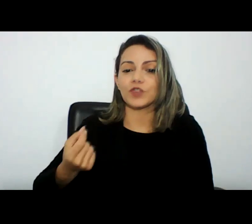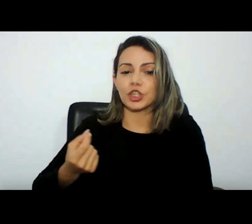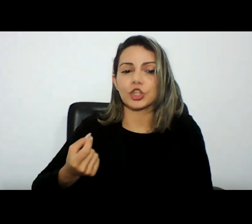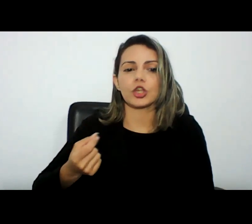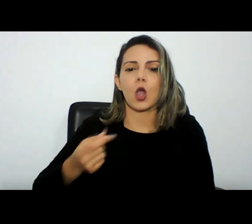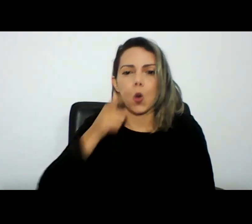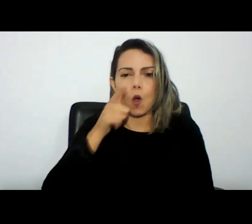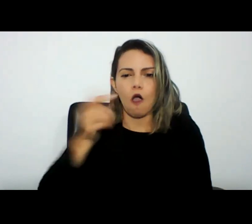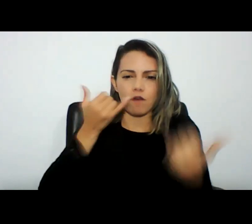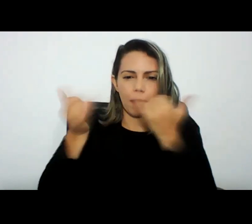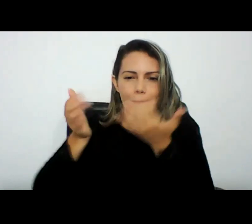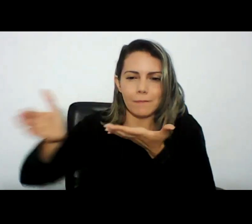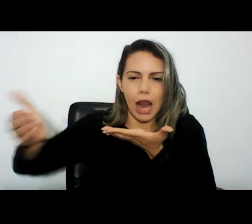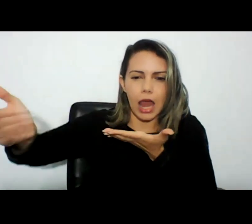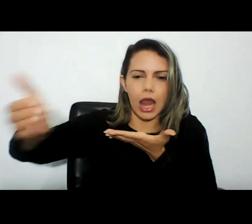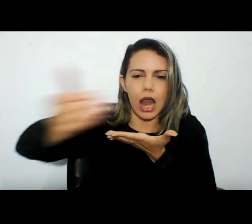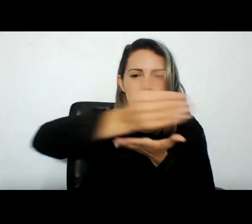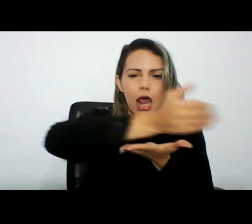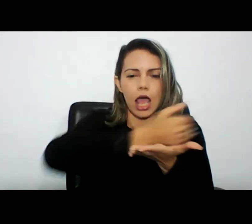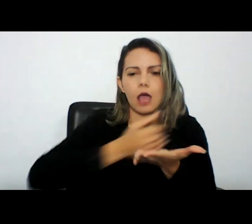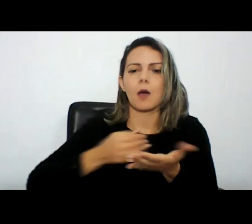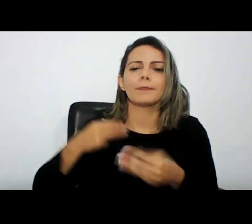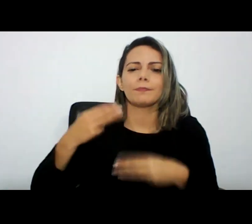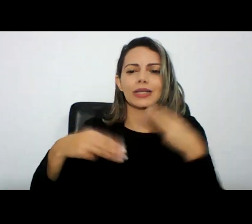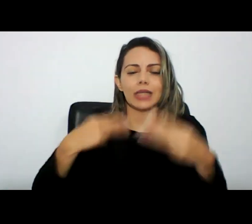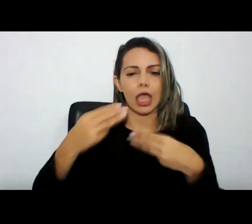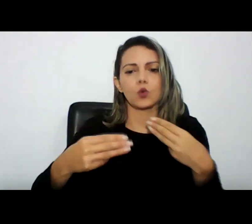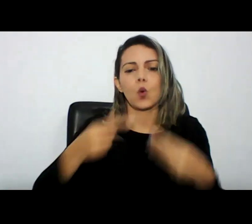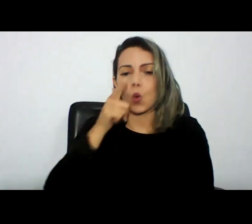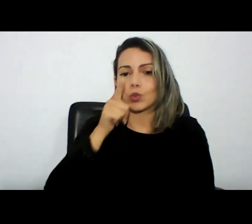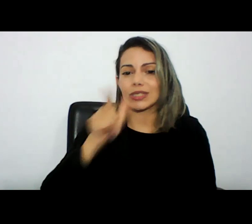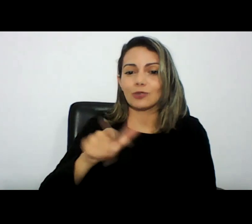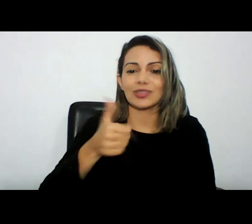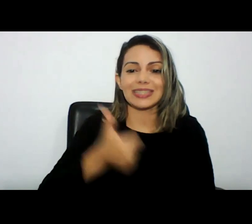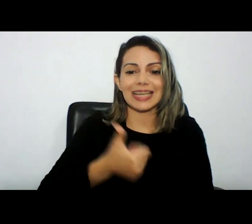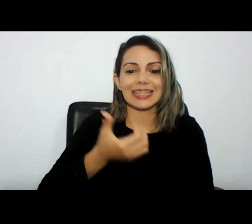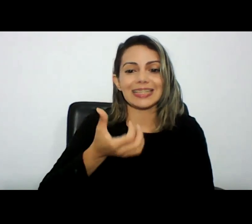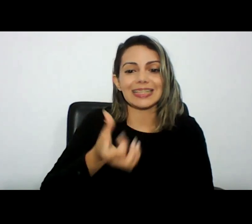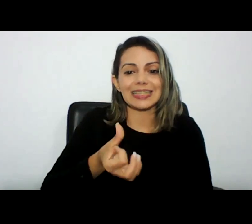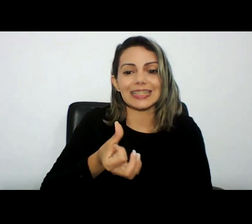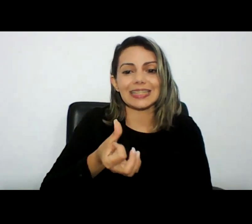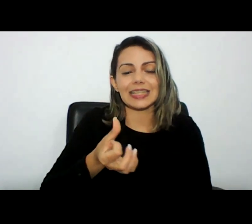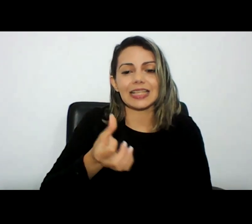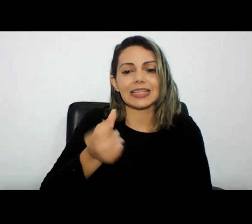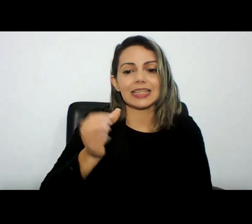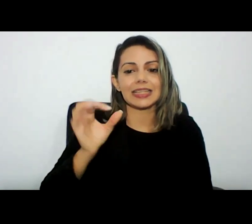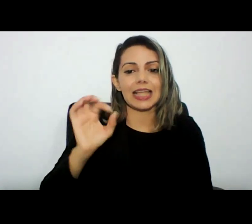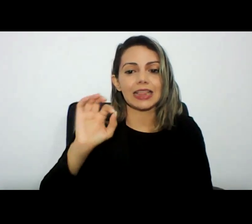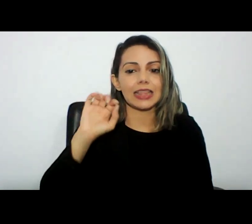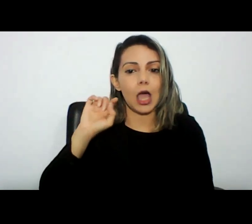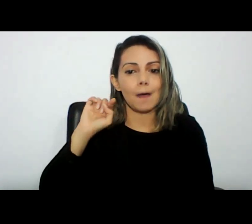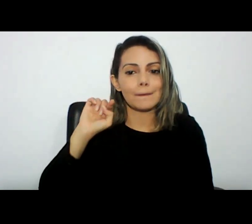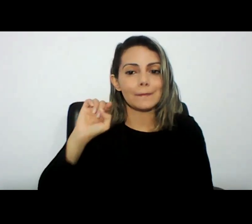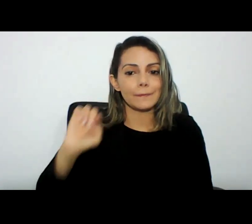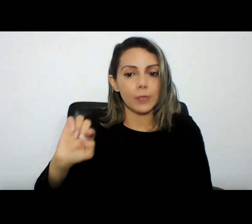2020 o Ministério Público Federal ele recebeu 160 mil notícias crimes